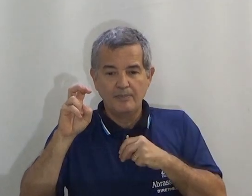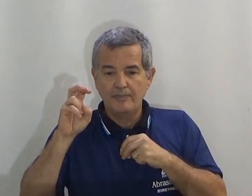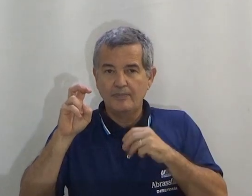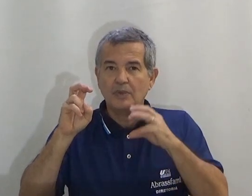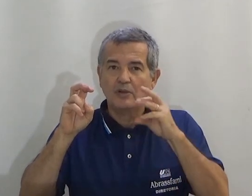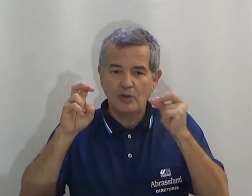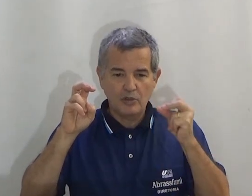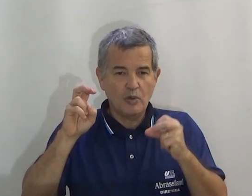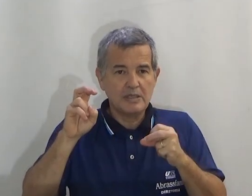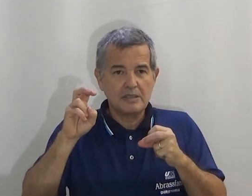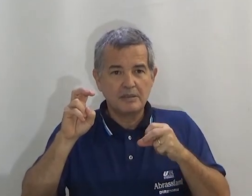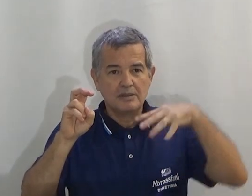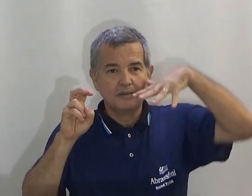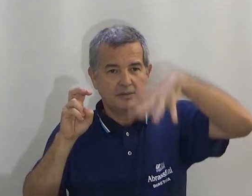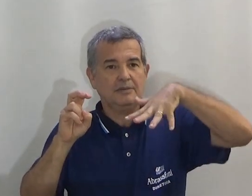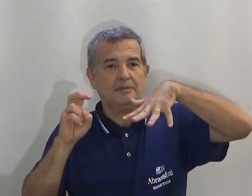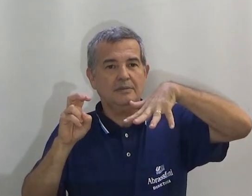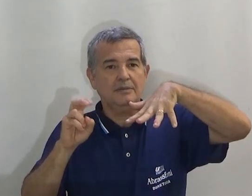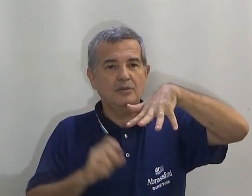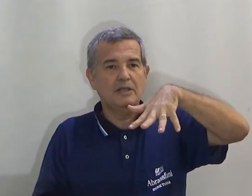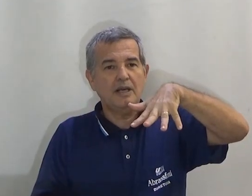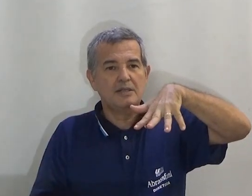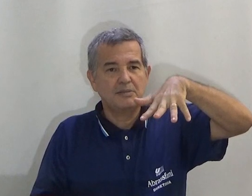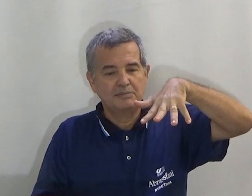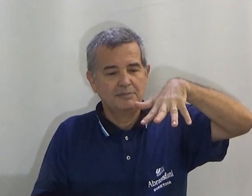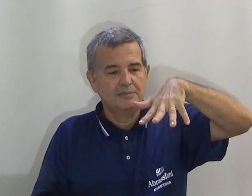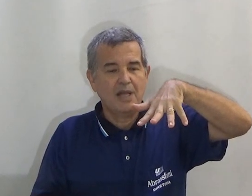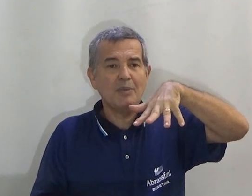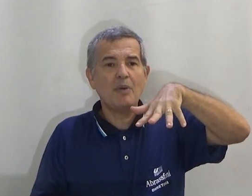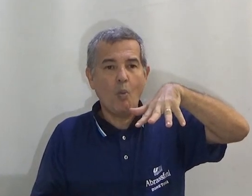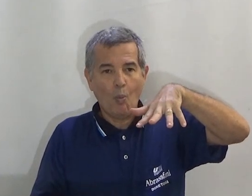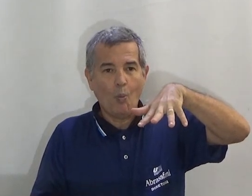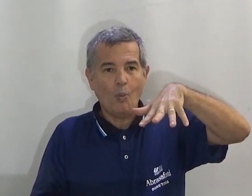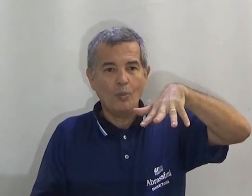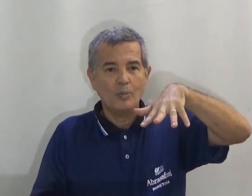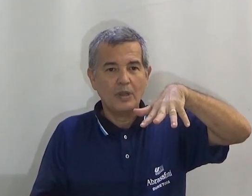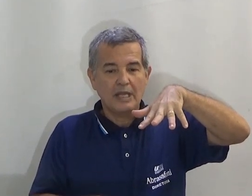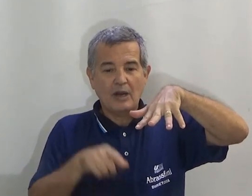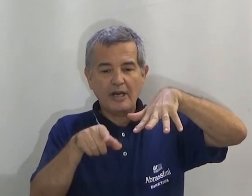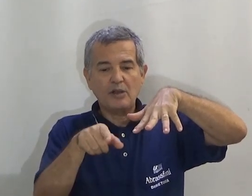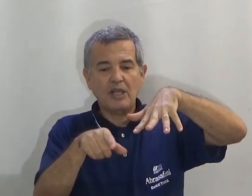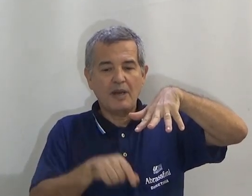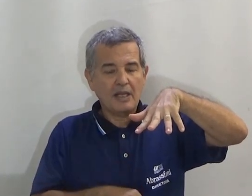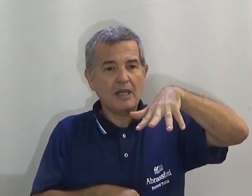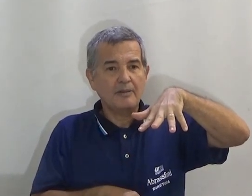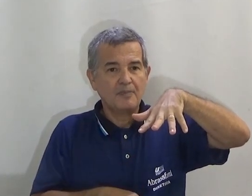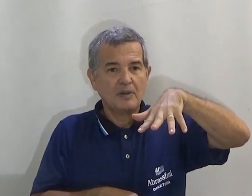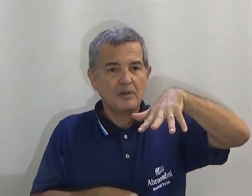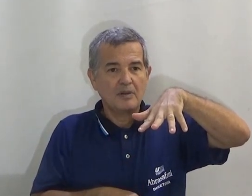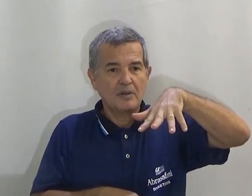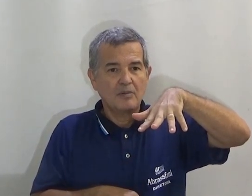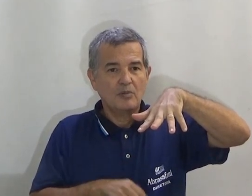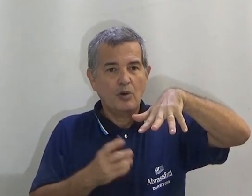uma, dou-lhe duas, dou-lhe três. A minha mão. Na hora que eu tenho aqui,